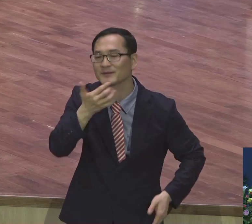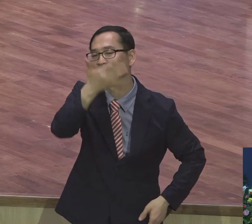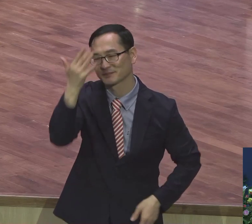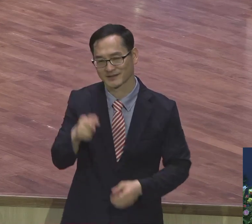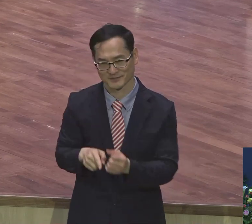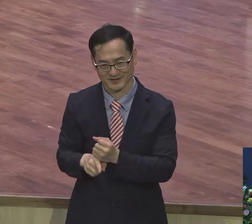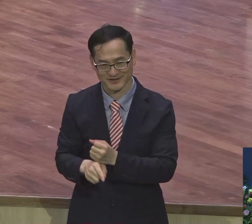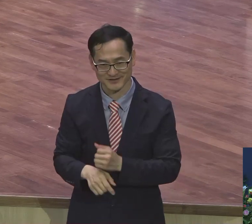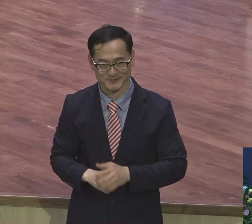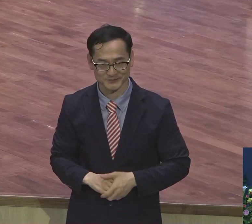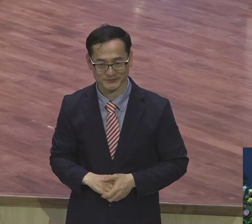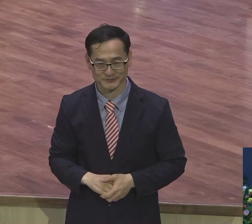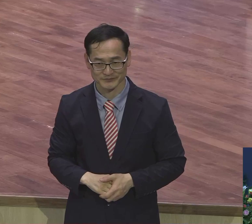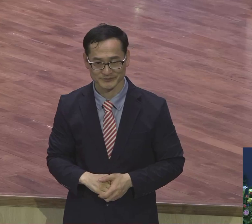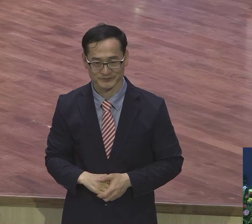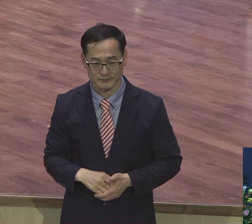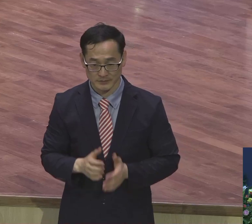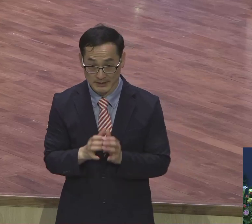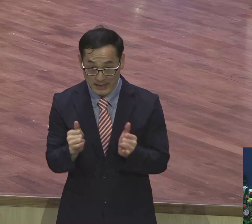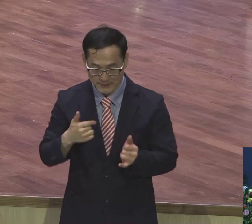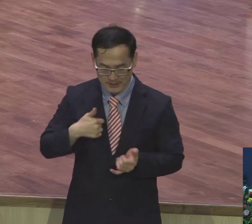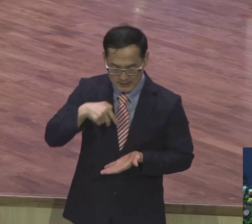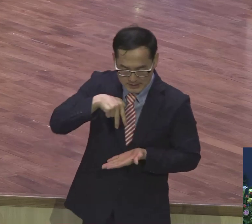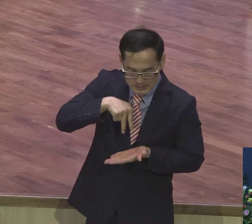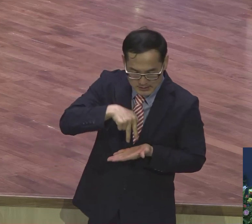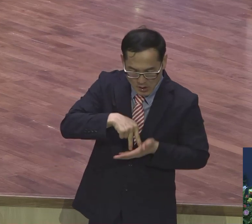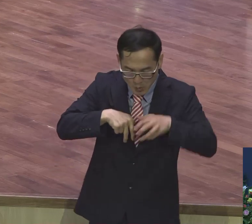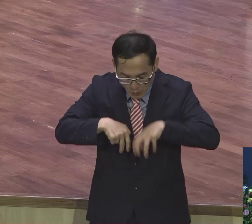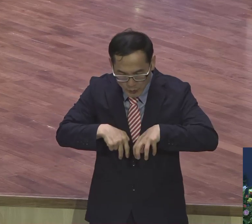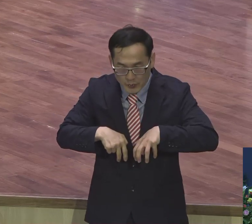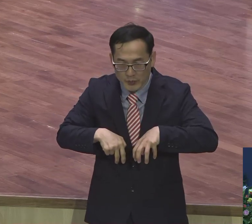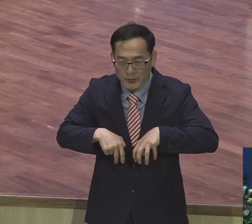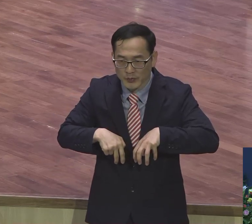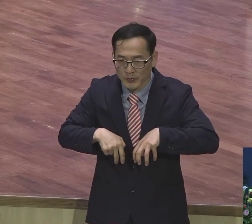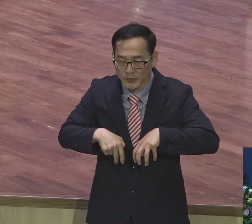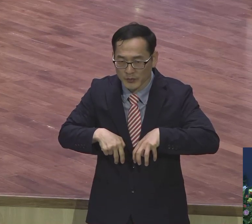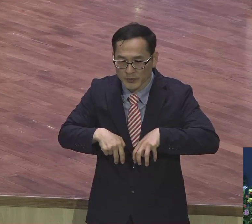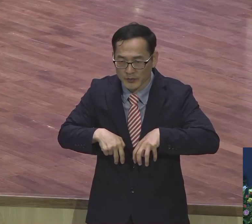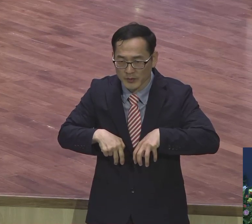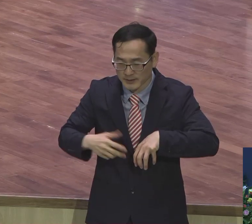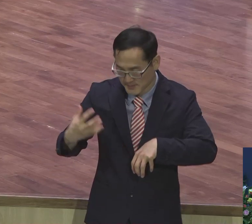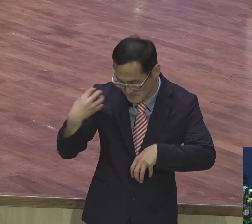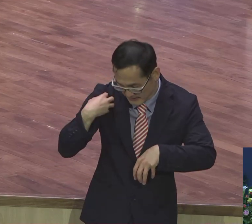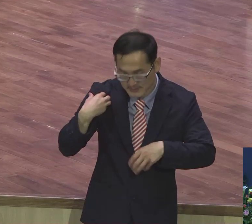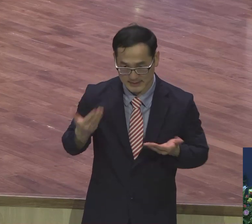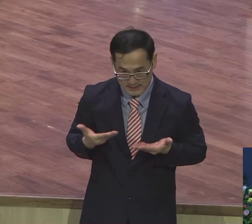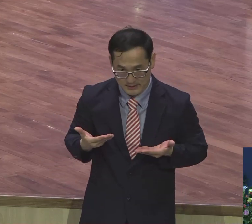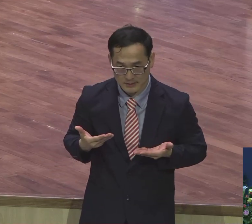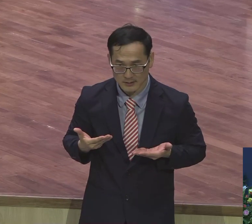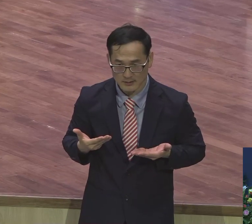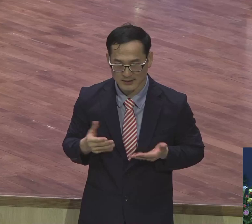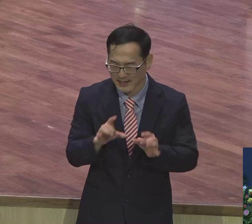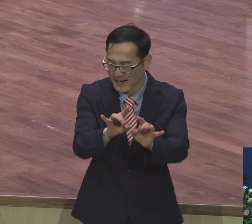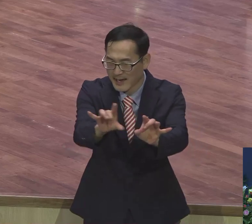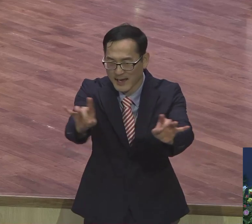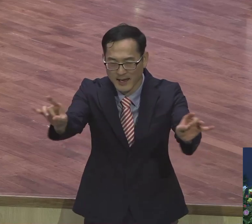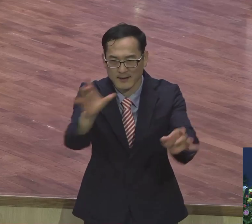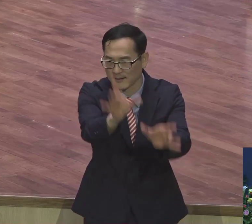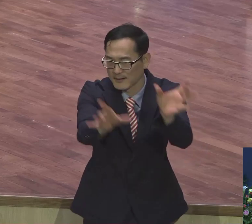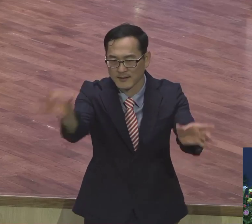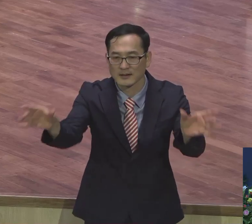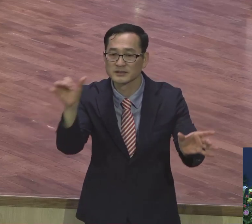사람이요. 자기가 설 자리가 있고 자기가 해야 될 역할이 할 역할이 있는데 자기가 설 자리.